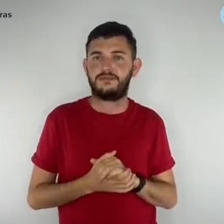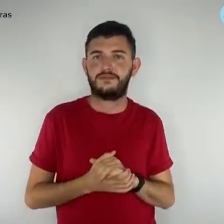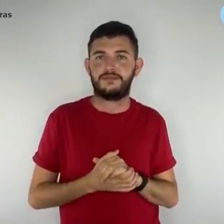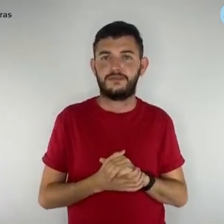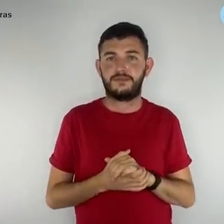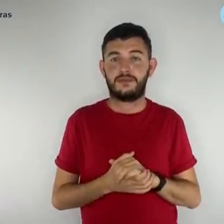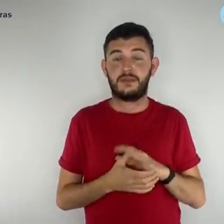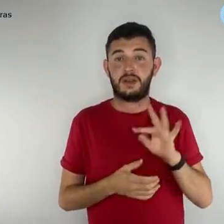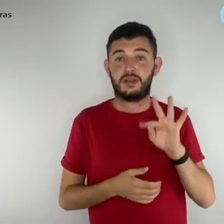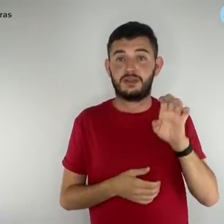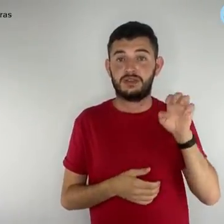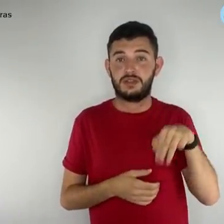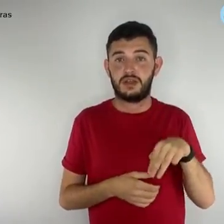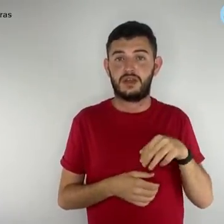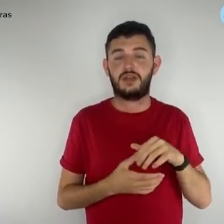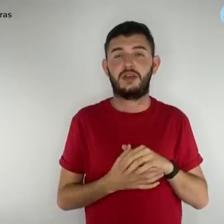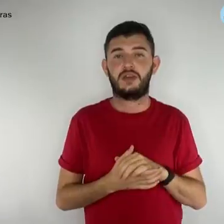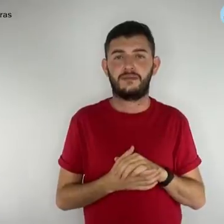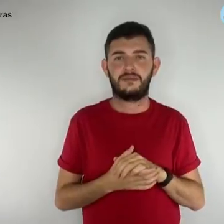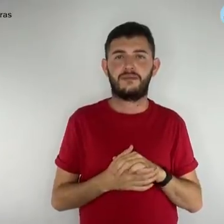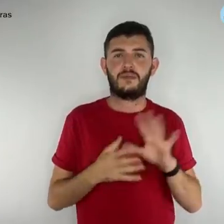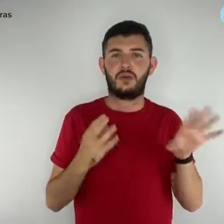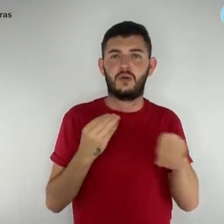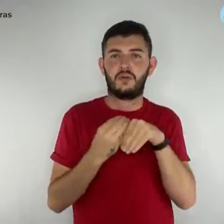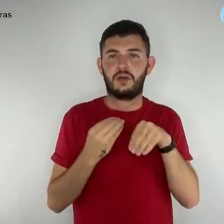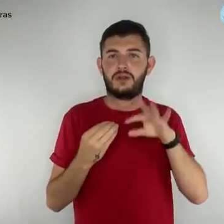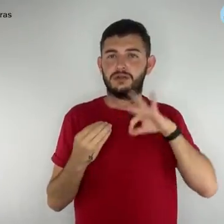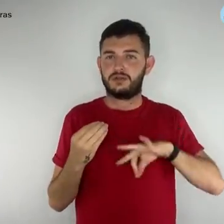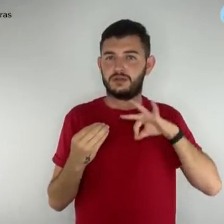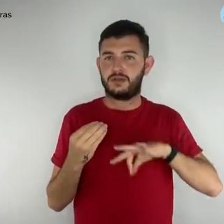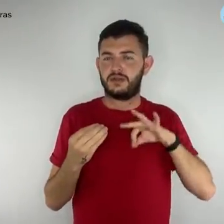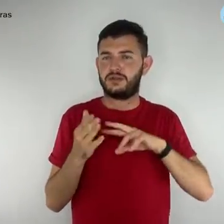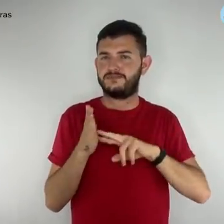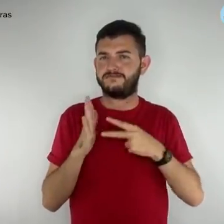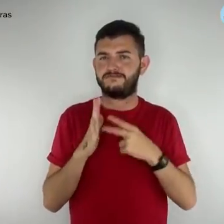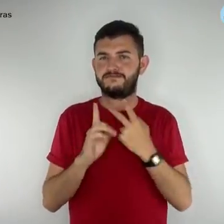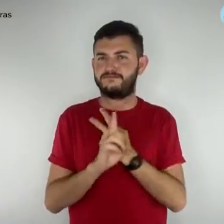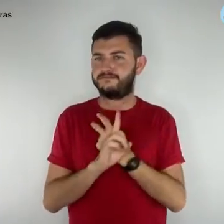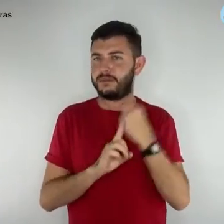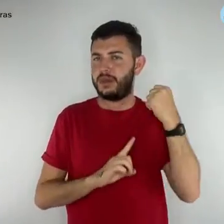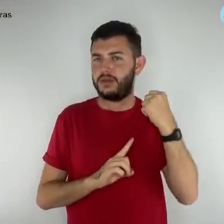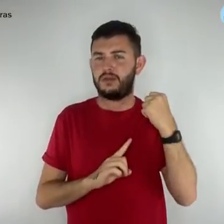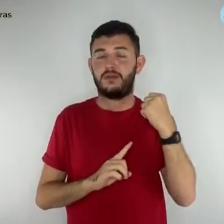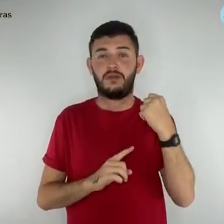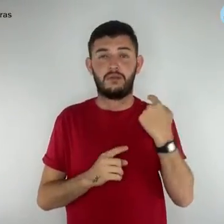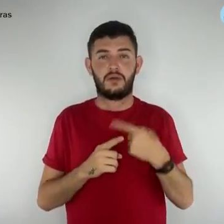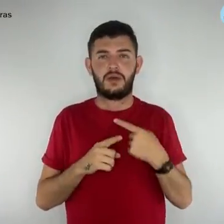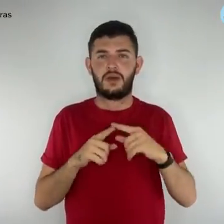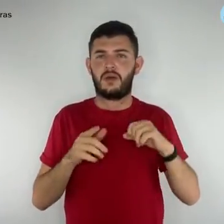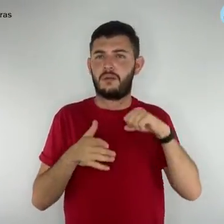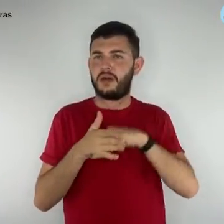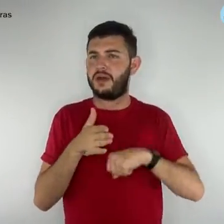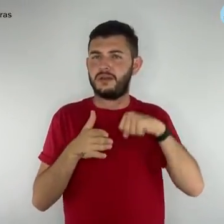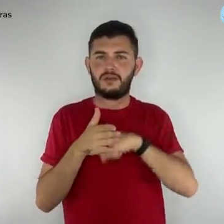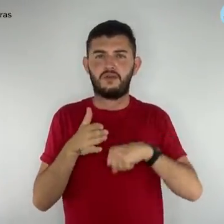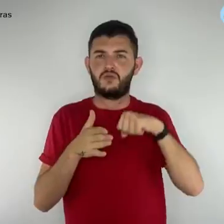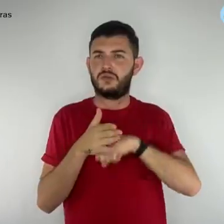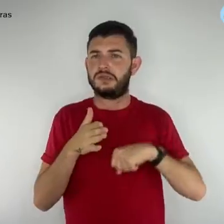incorporação da TIDEM representou uma vitória maiúscula. Essa era uma reivindicação histórica,